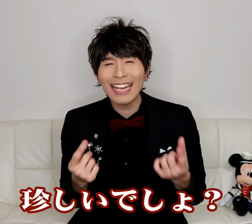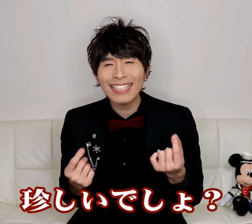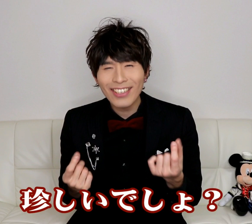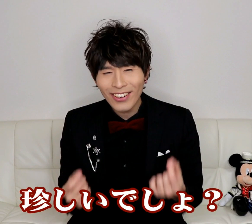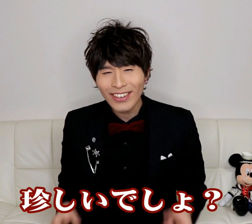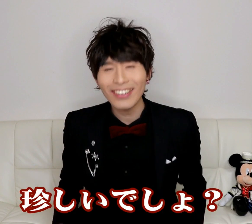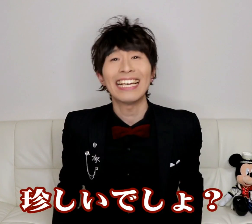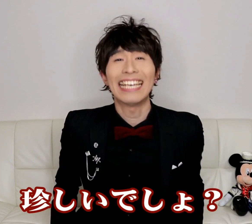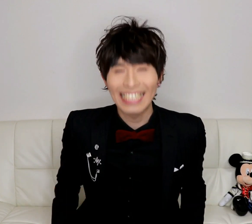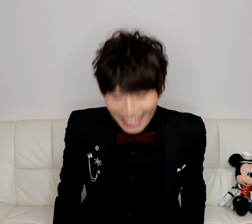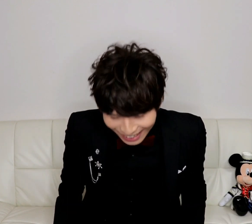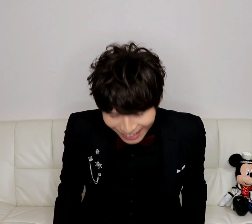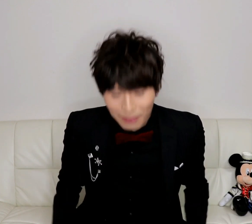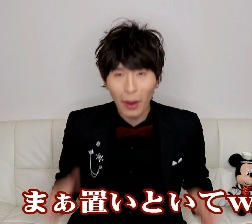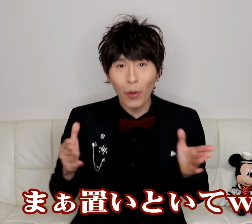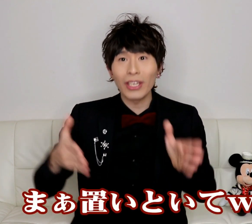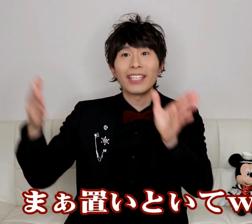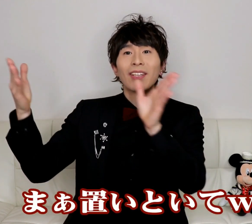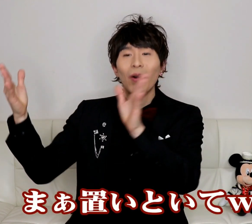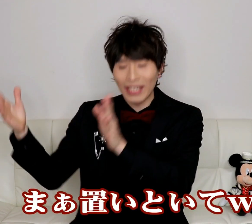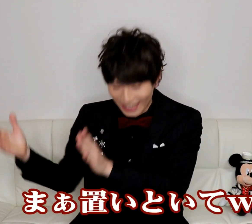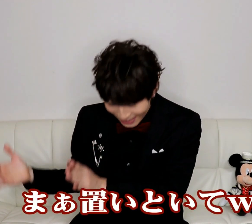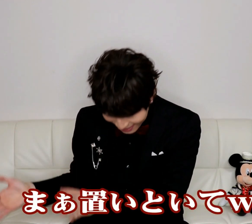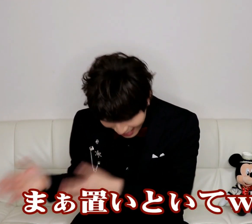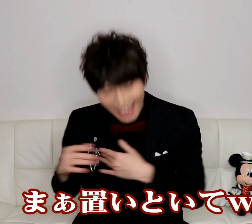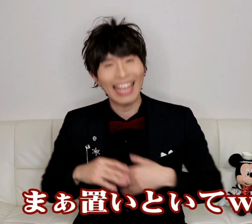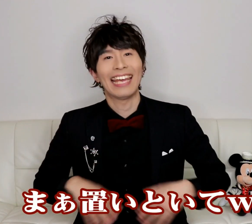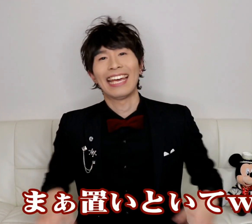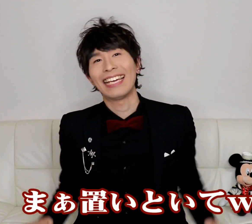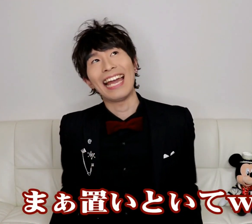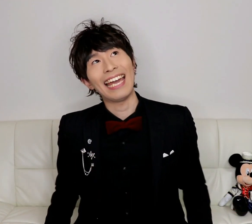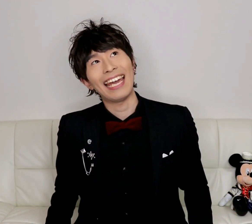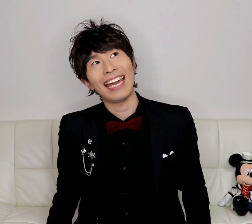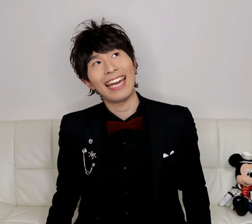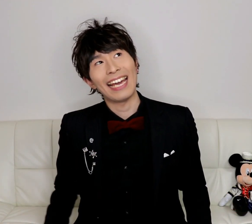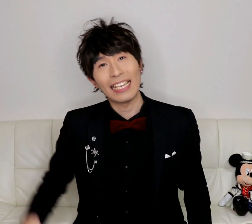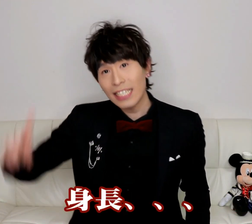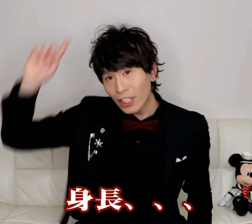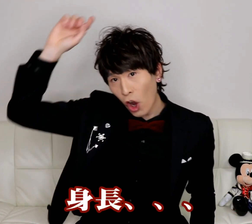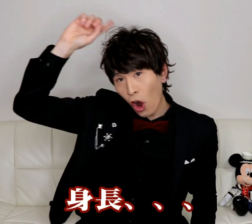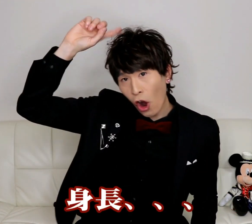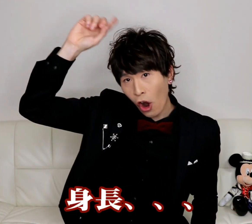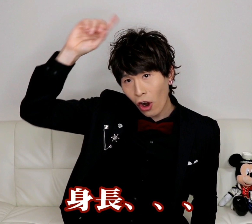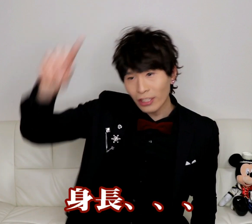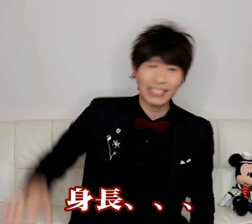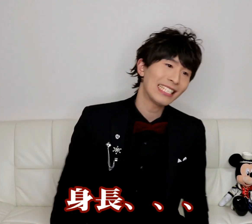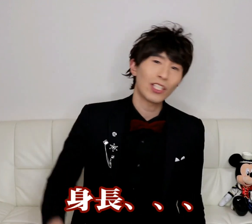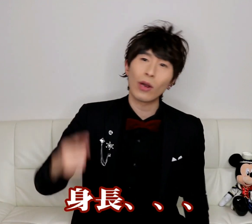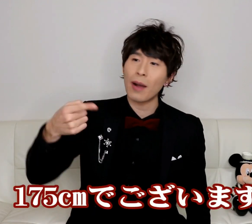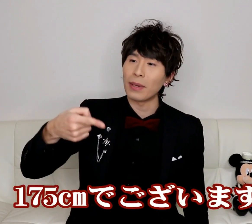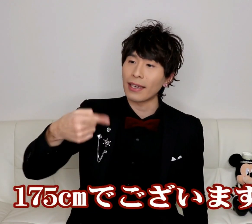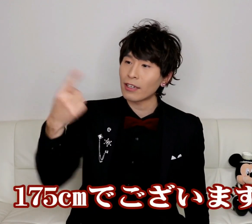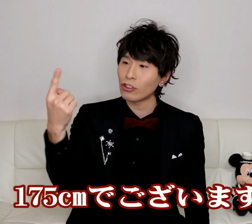でしょうねえまあ置いといてえー身長身長が17